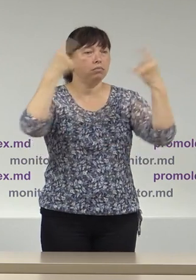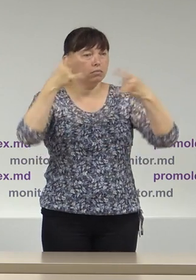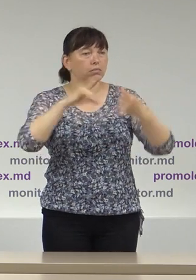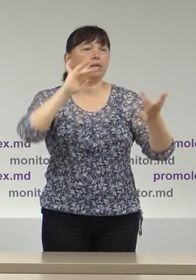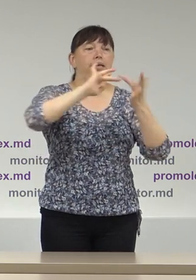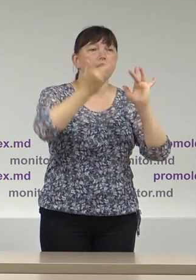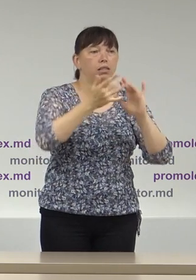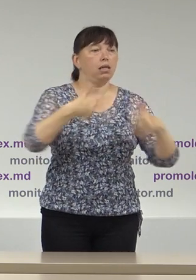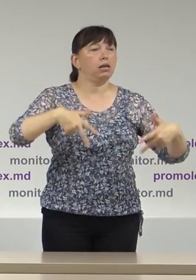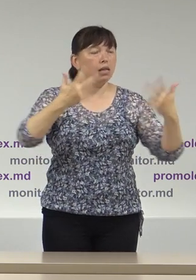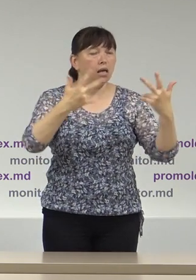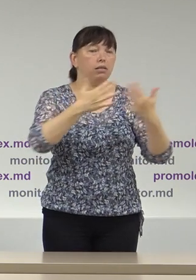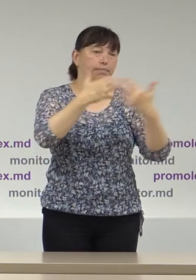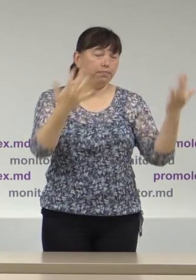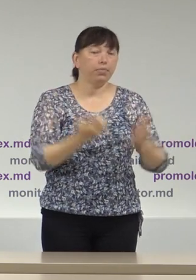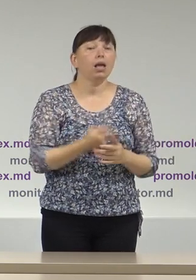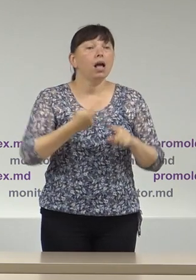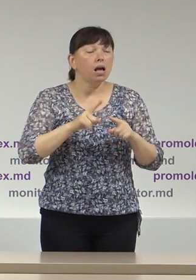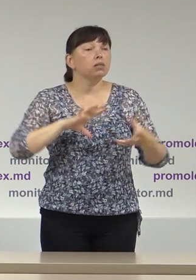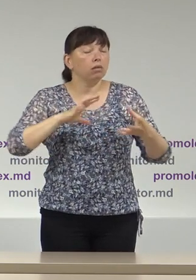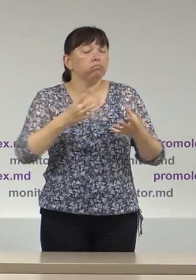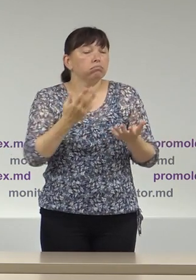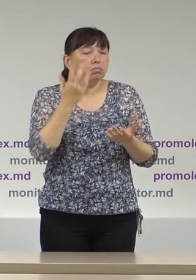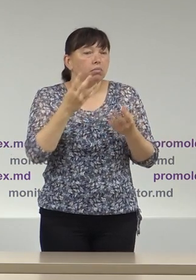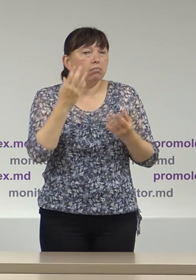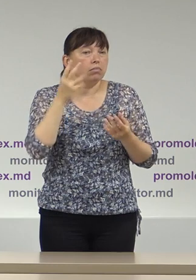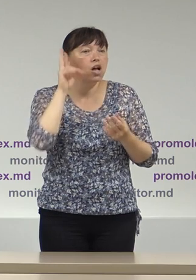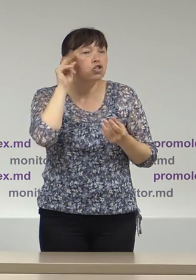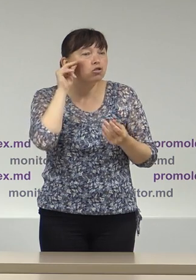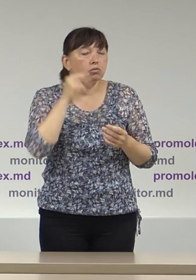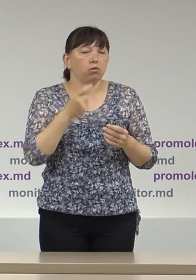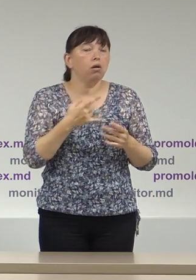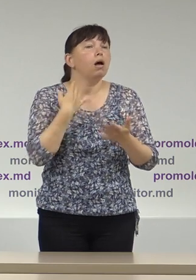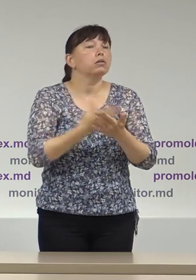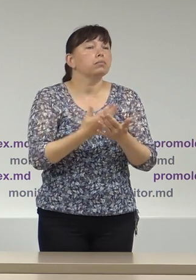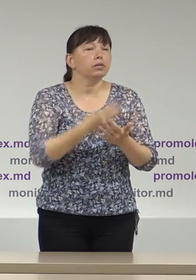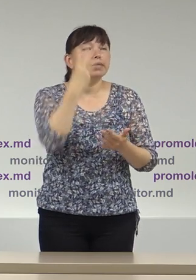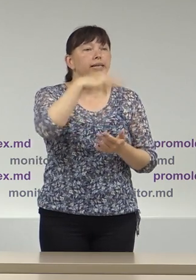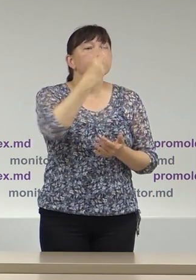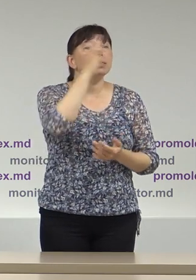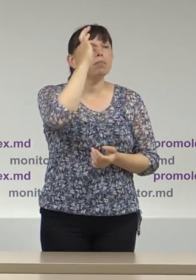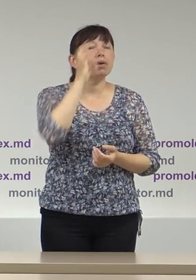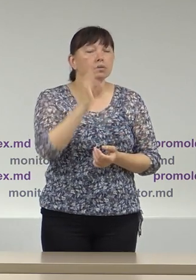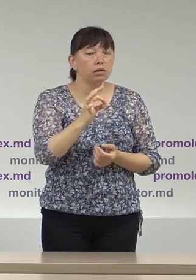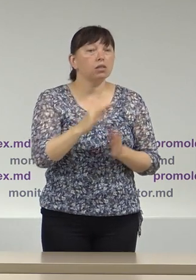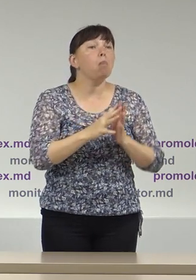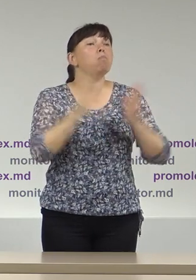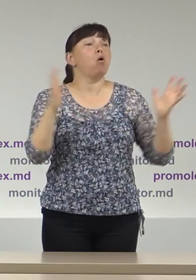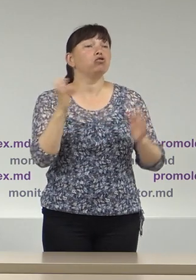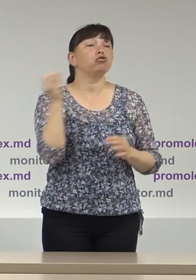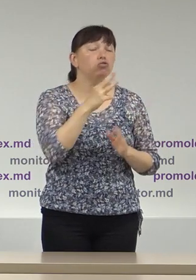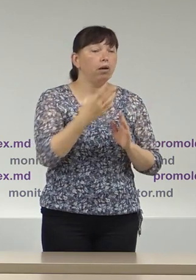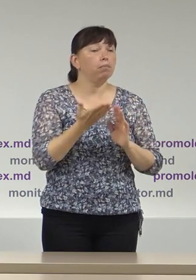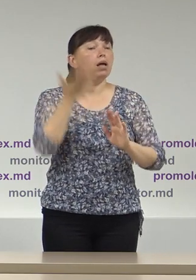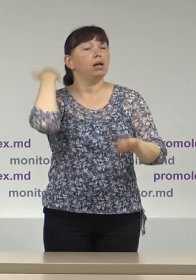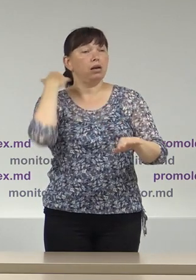online Acest rezultat sau această cifră este cu aproximativ 33% mai mult față de perioada